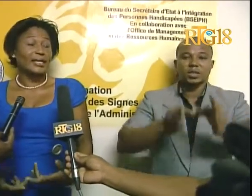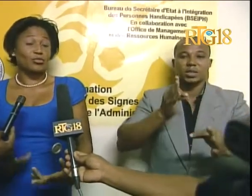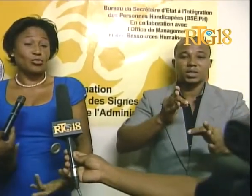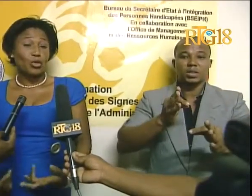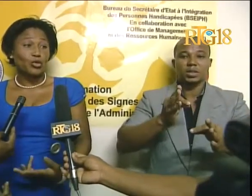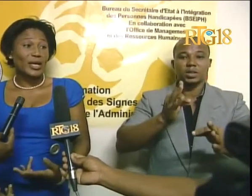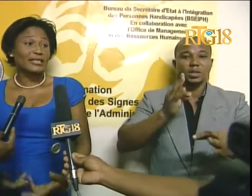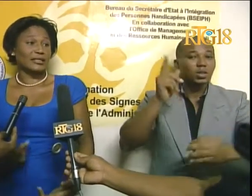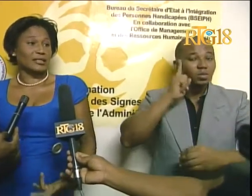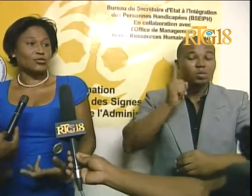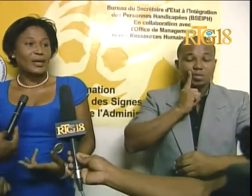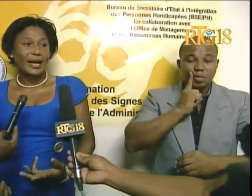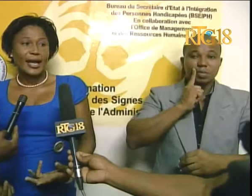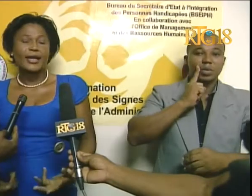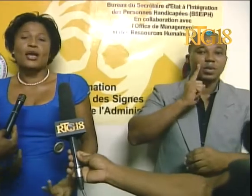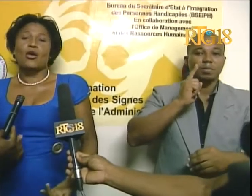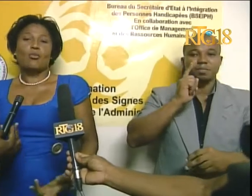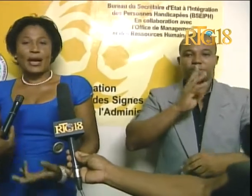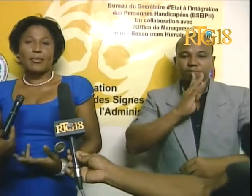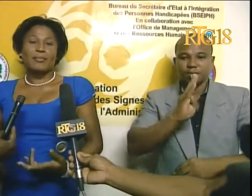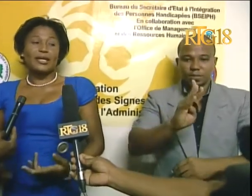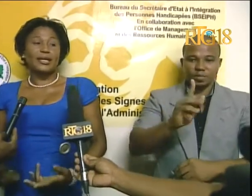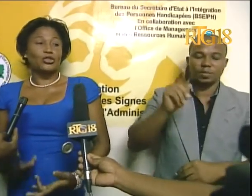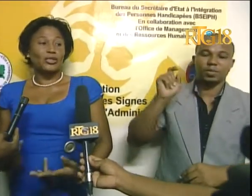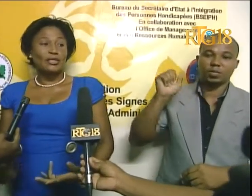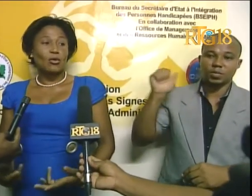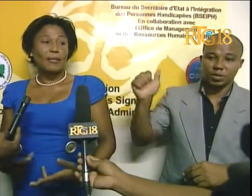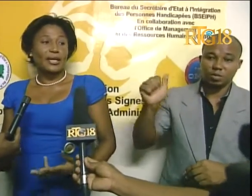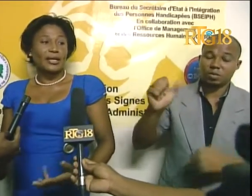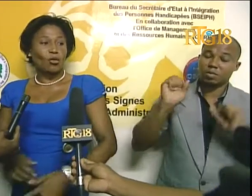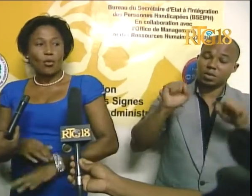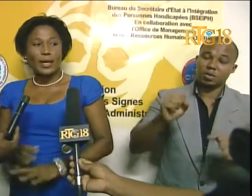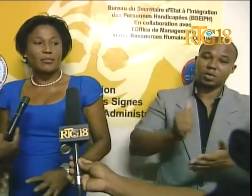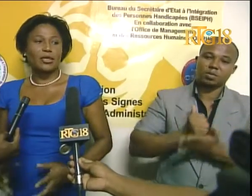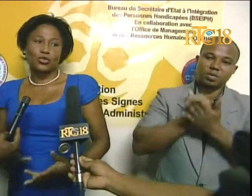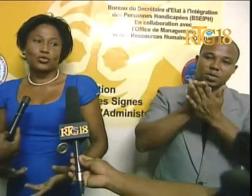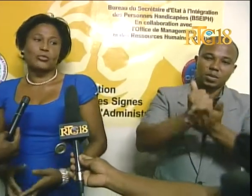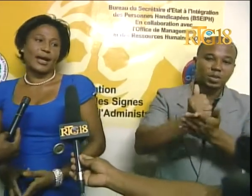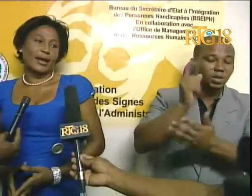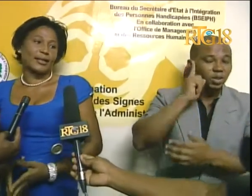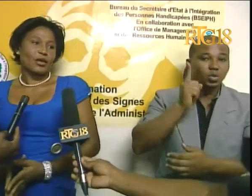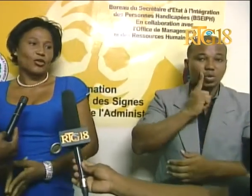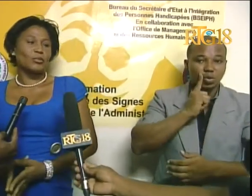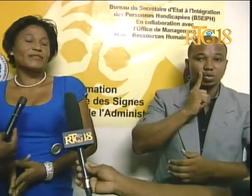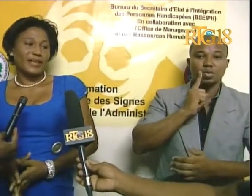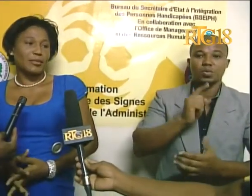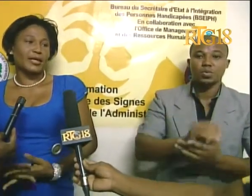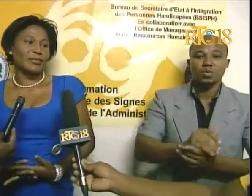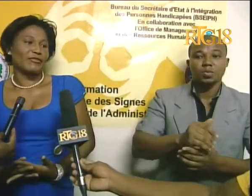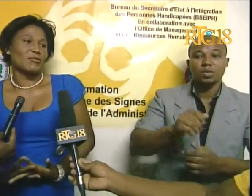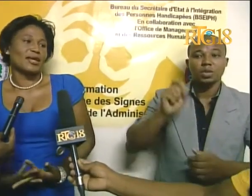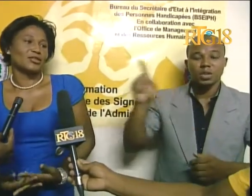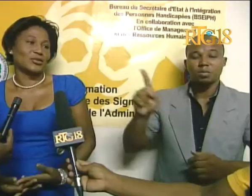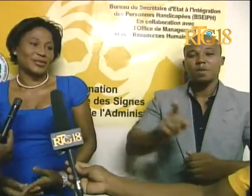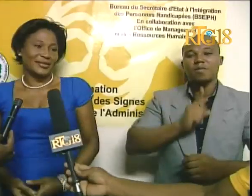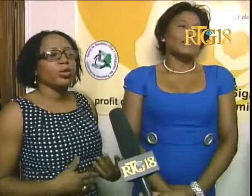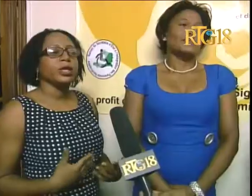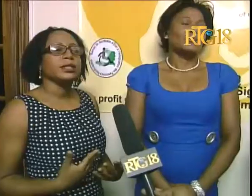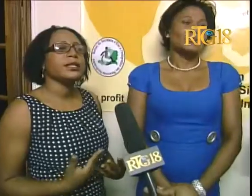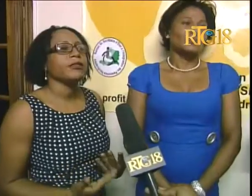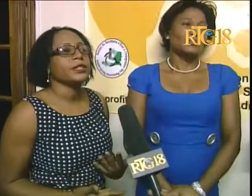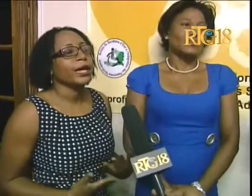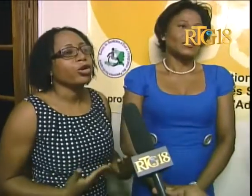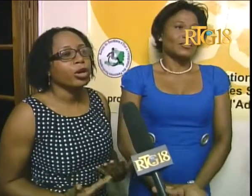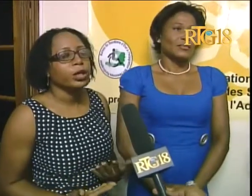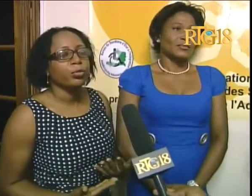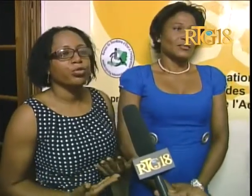ou, la pale, li gen tout bezwen, li senti tout bagaj, ou pa ka pa bède, les jodiyan, ou apède kompletman sou tout bagaj. Dok mwen vreman remé formasyon. Yon